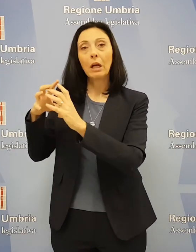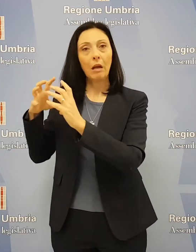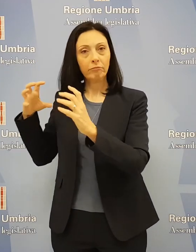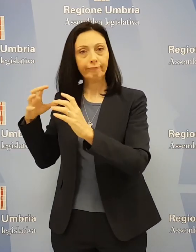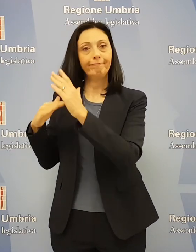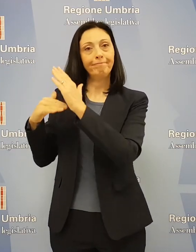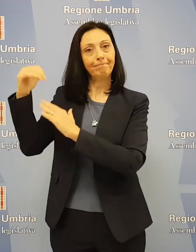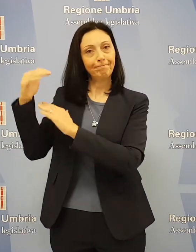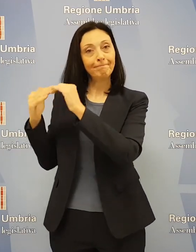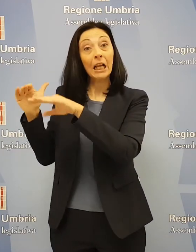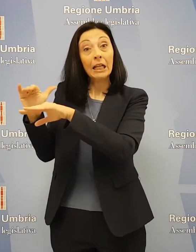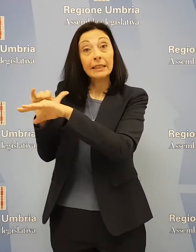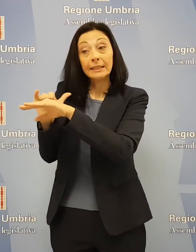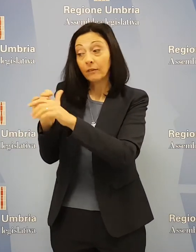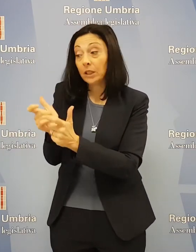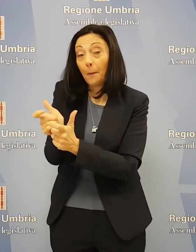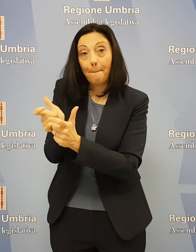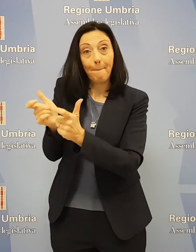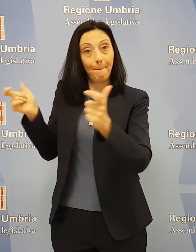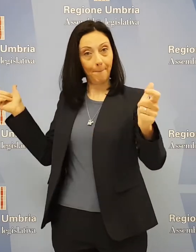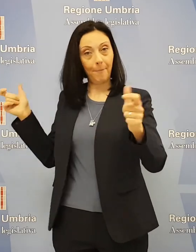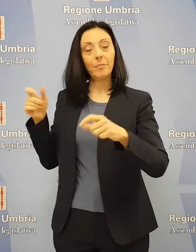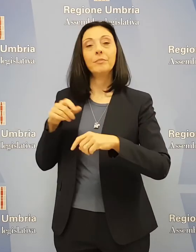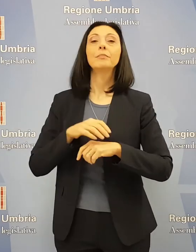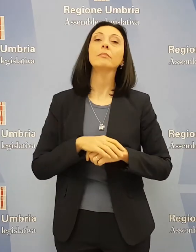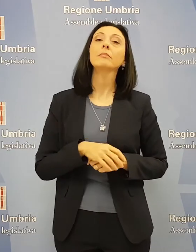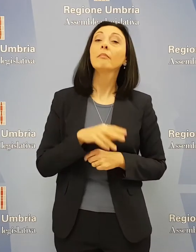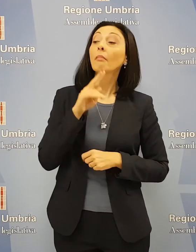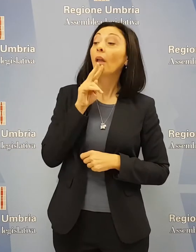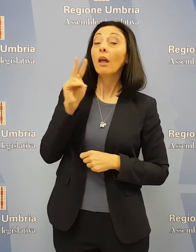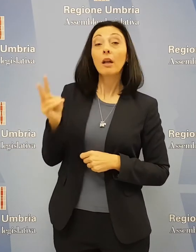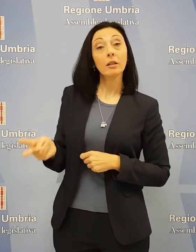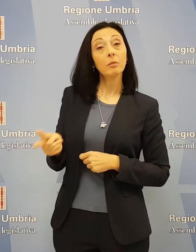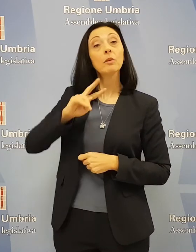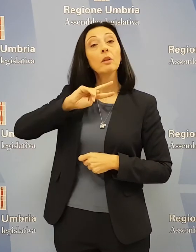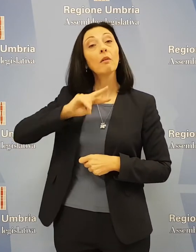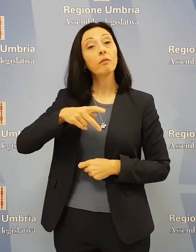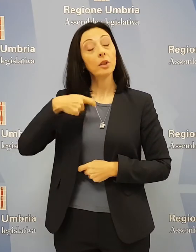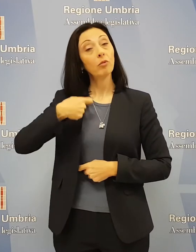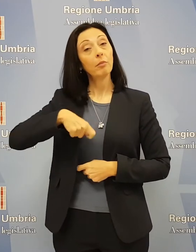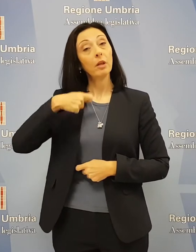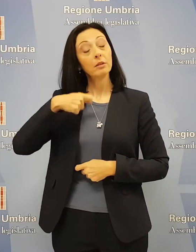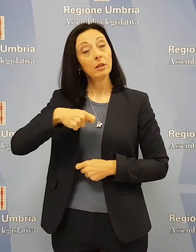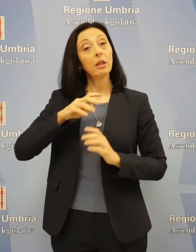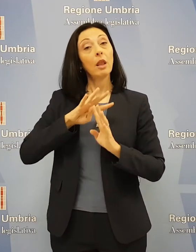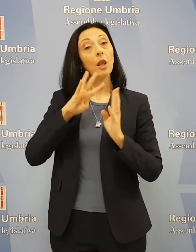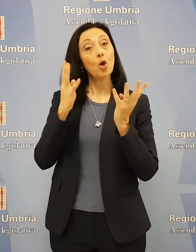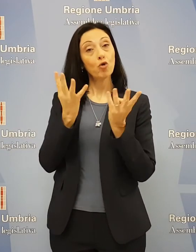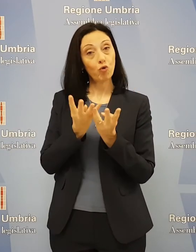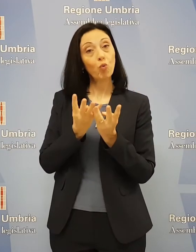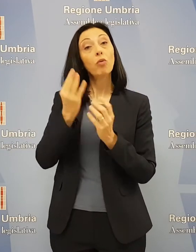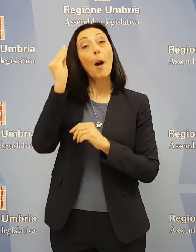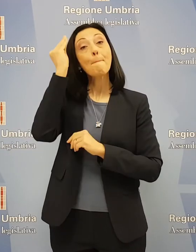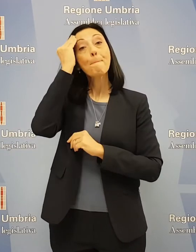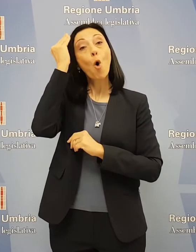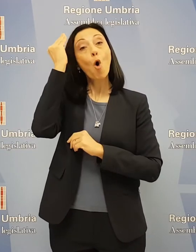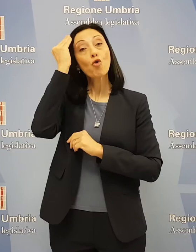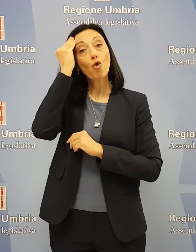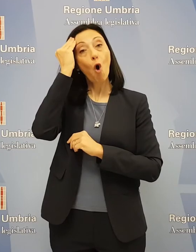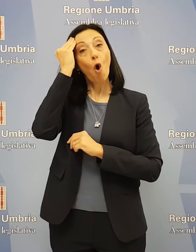del sistema delle imprese manifatturiere dei servizi. Nella risposta, il vicepresidente della Giunta, Roberto Morroni, ha detto